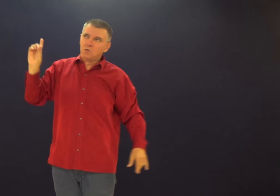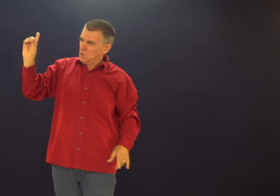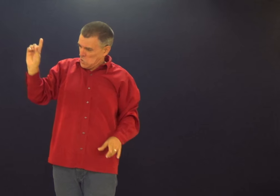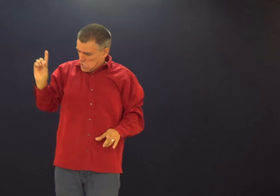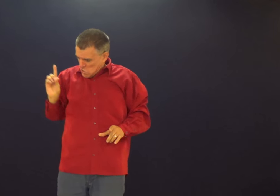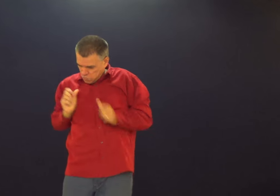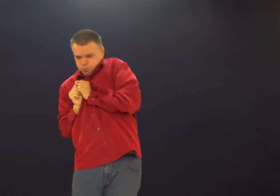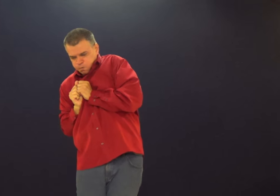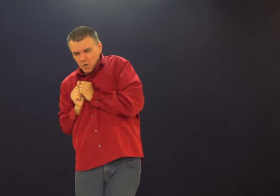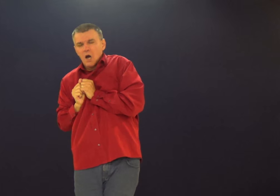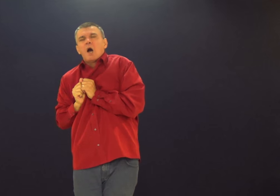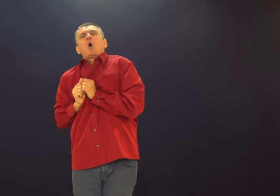E o diabo foge.